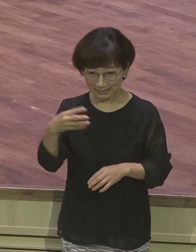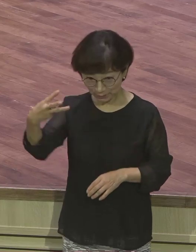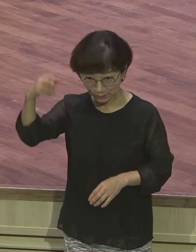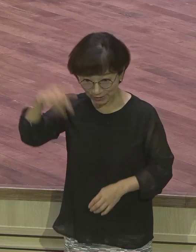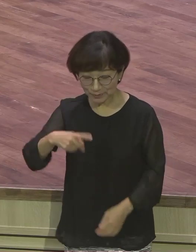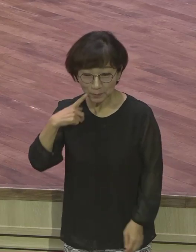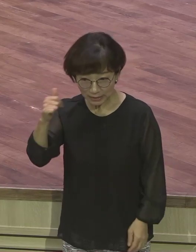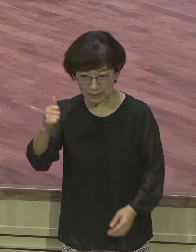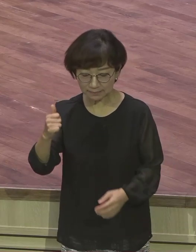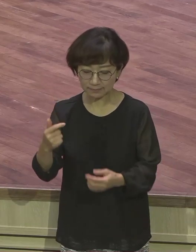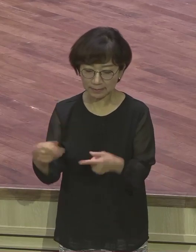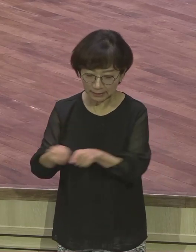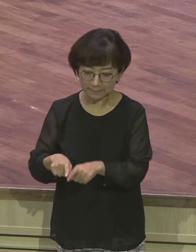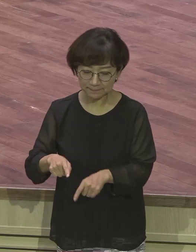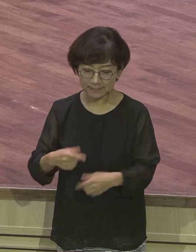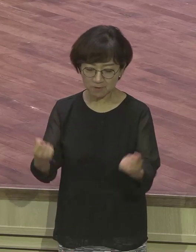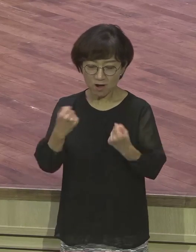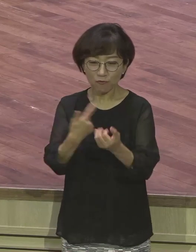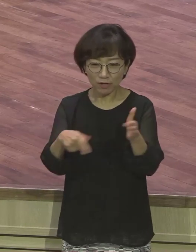소금, 설탕 안 들어가는 음식을 먹게 되니까